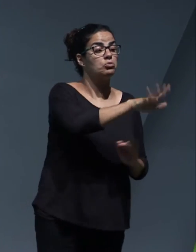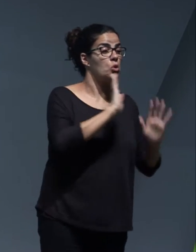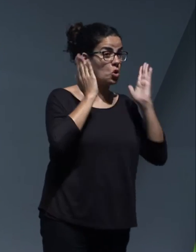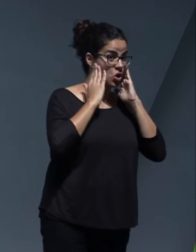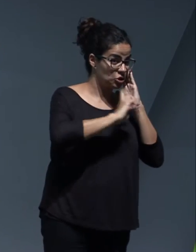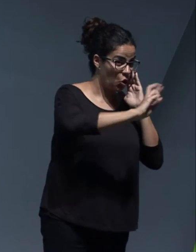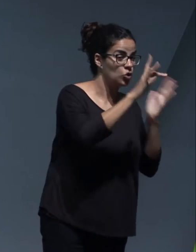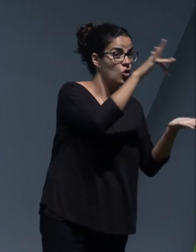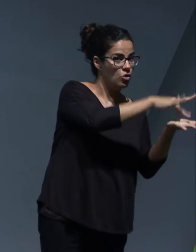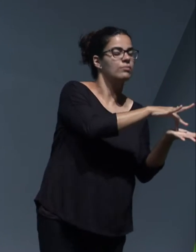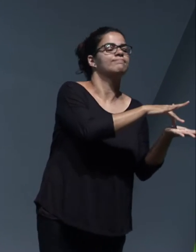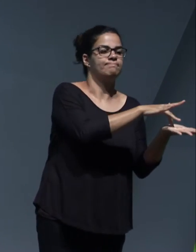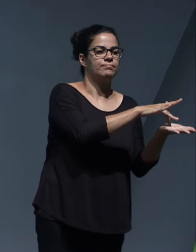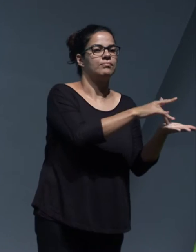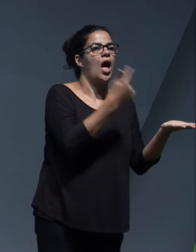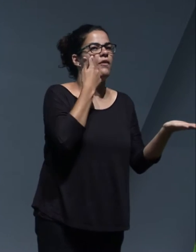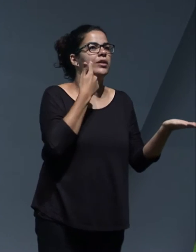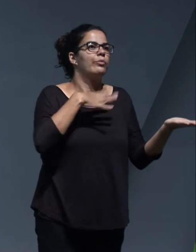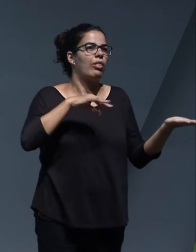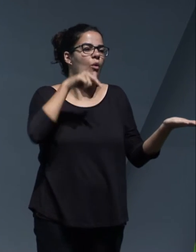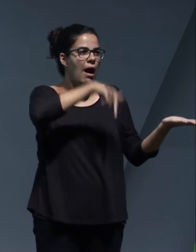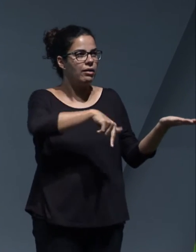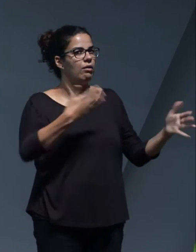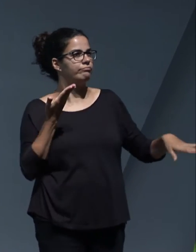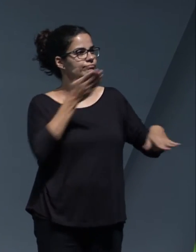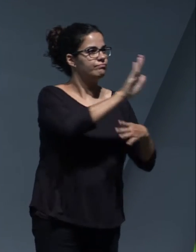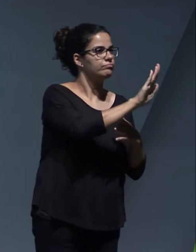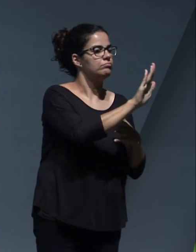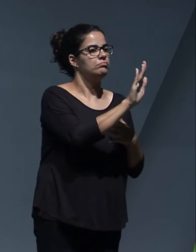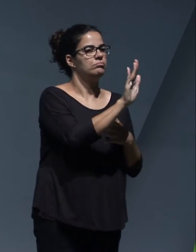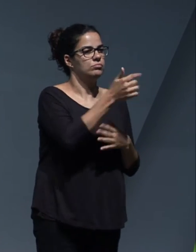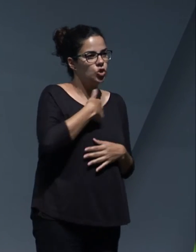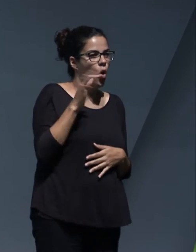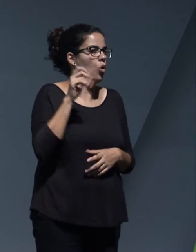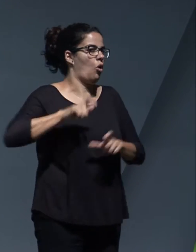hacer presentaciones en este congreso, o otros pueden hacer presentaciones en este congreso,